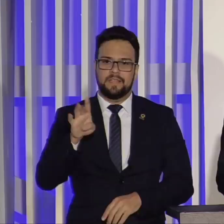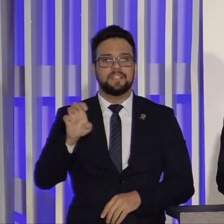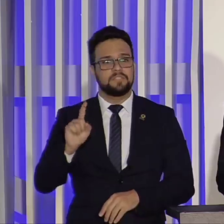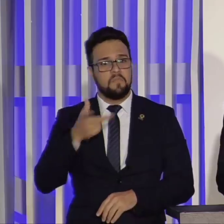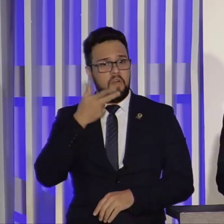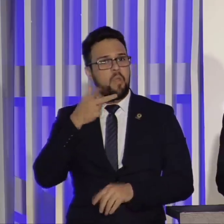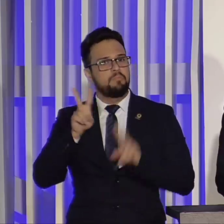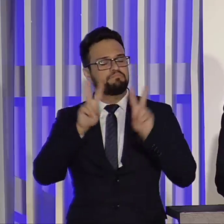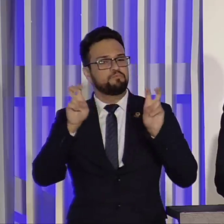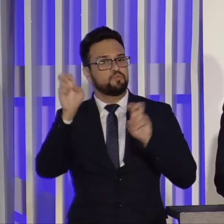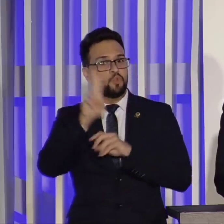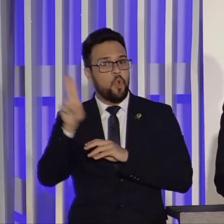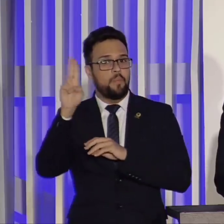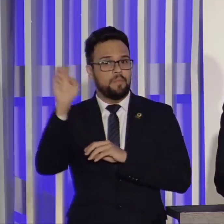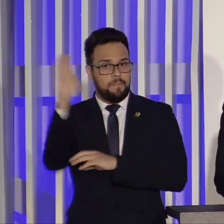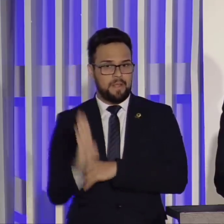e estamos prontos